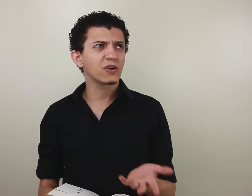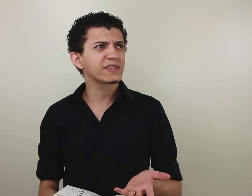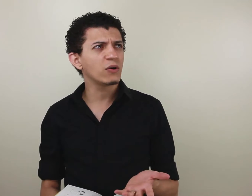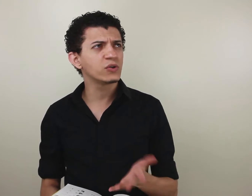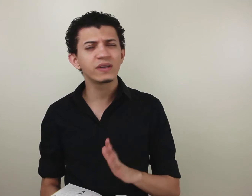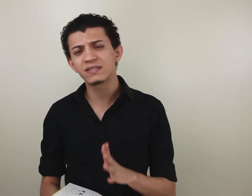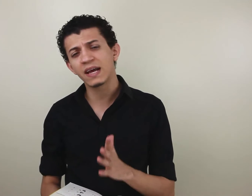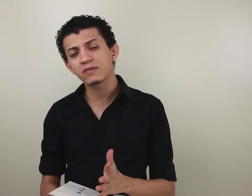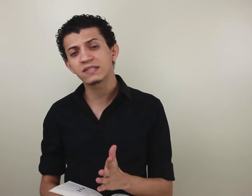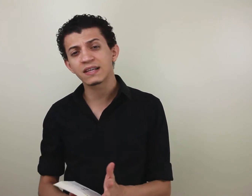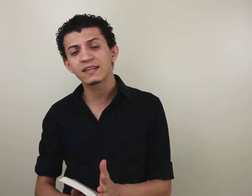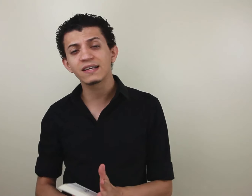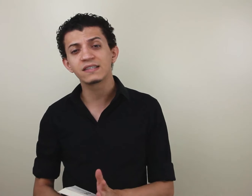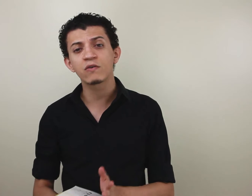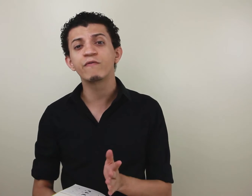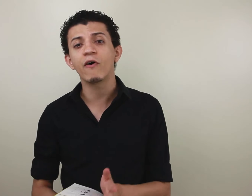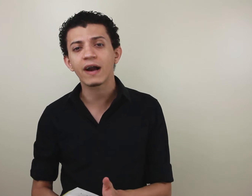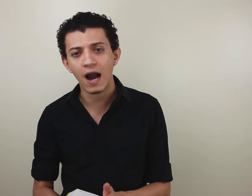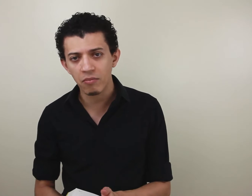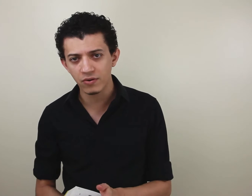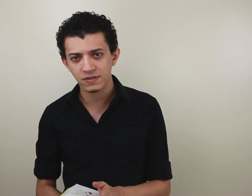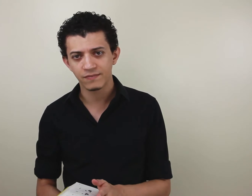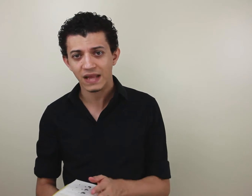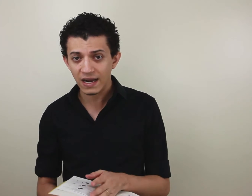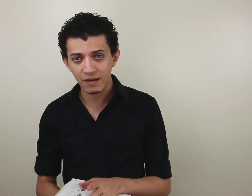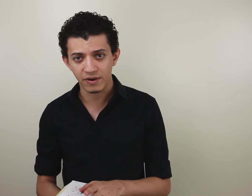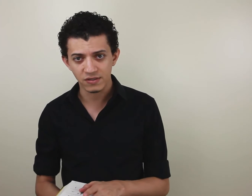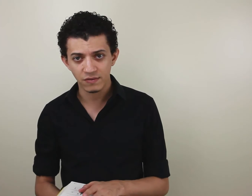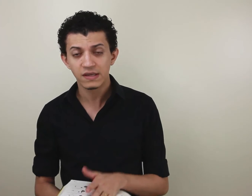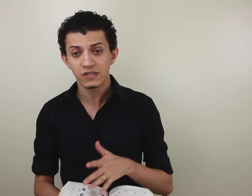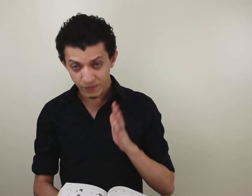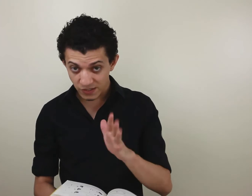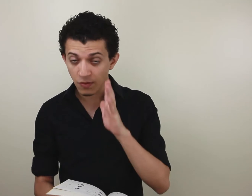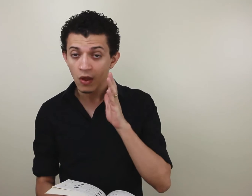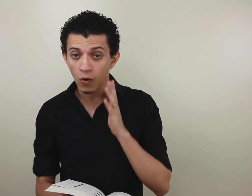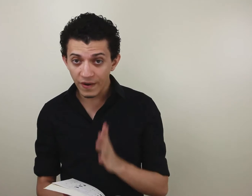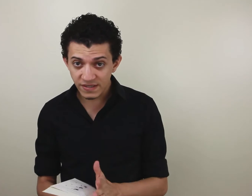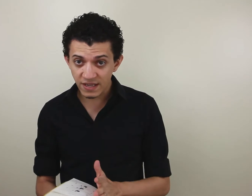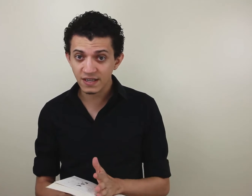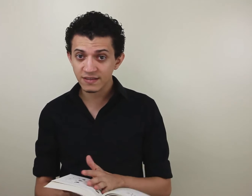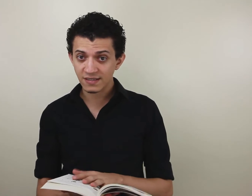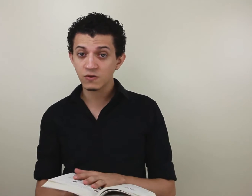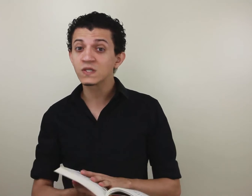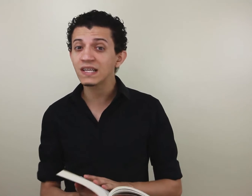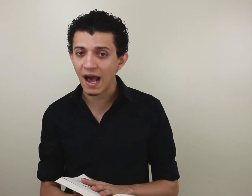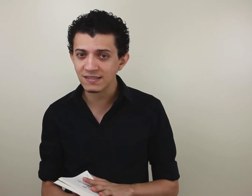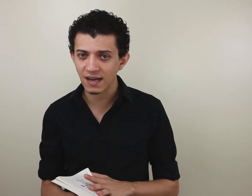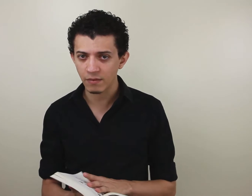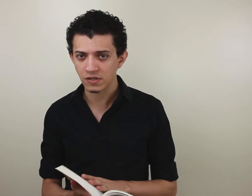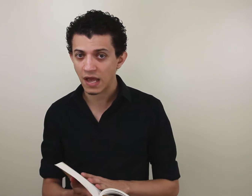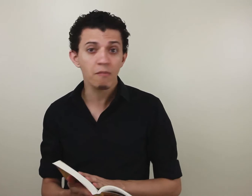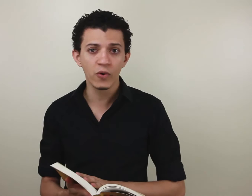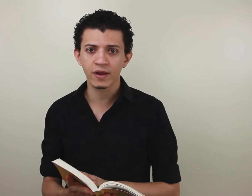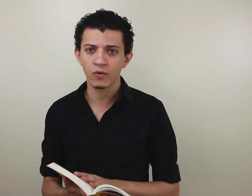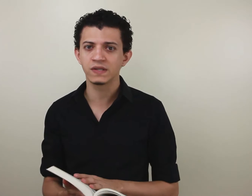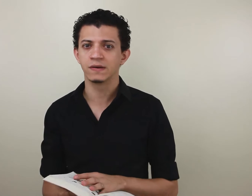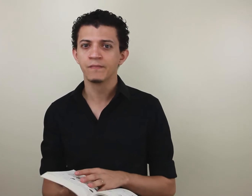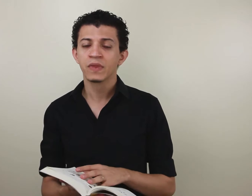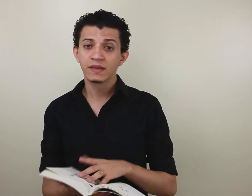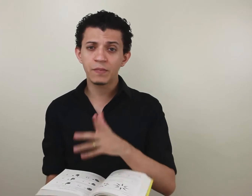total de 875 vocábulos da Libras. Isso mesmo, 875 sinais da Libras. É muita coisa. Tem